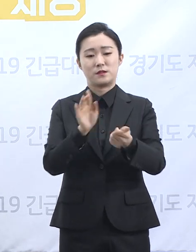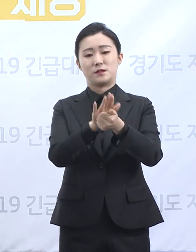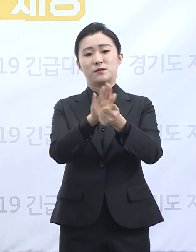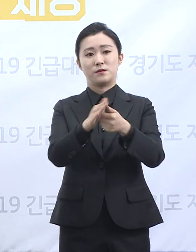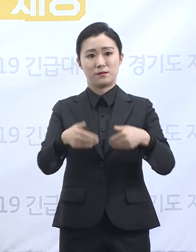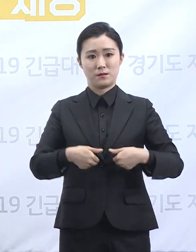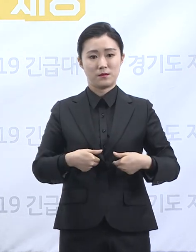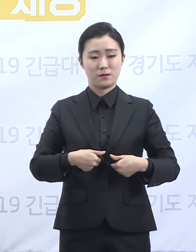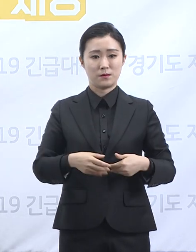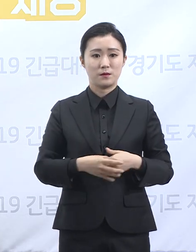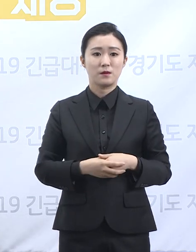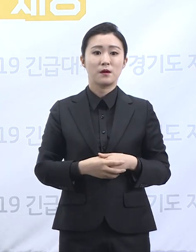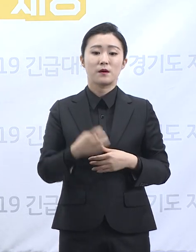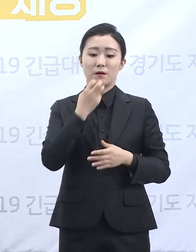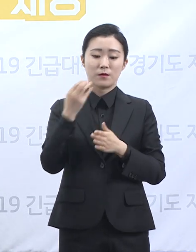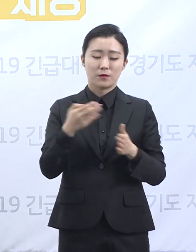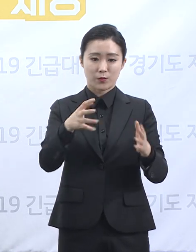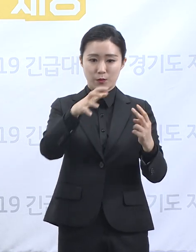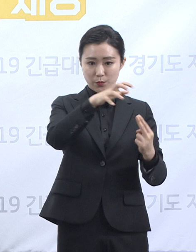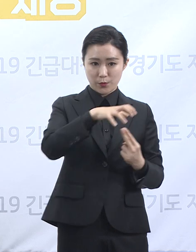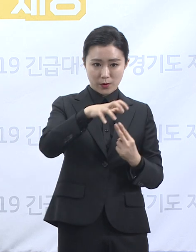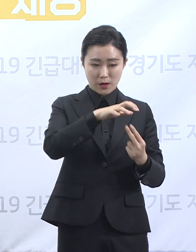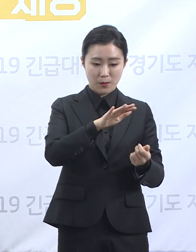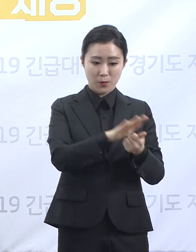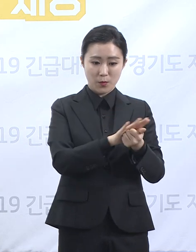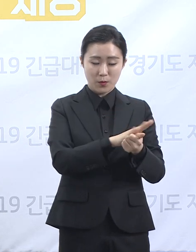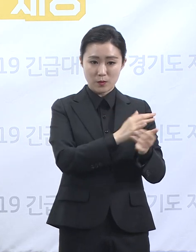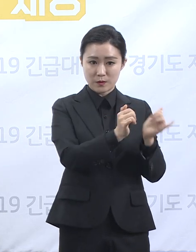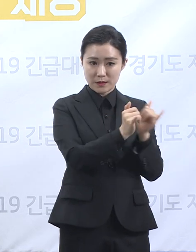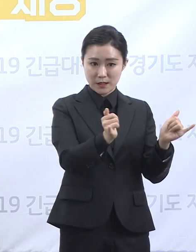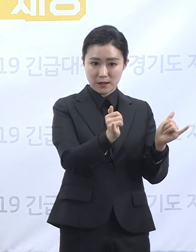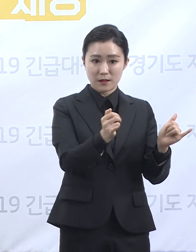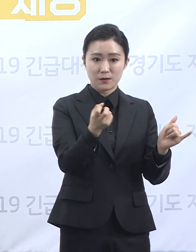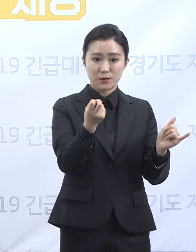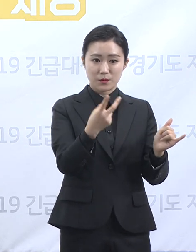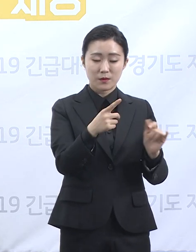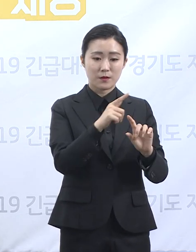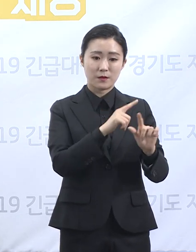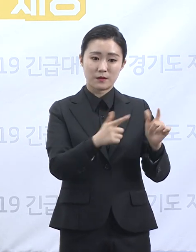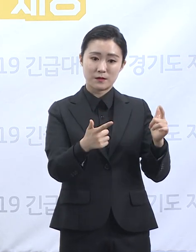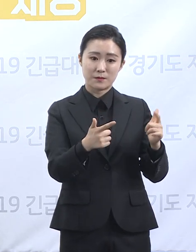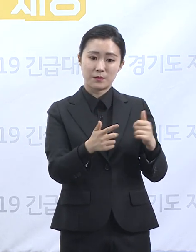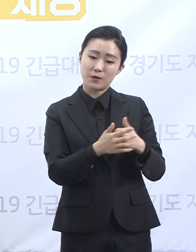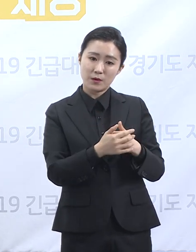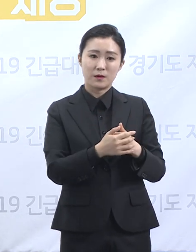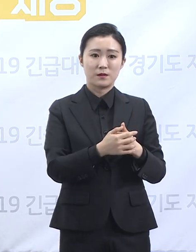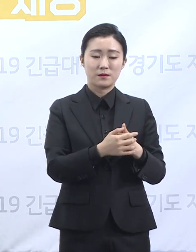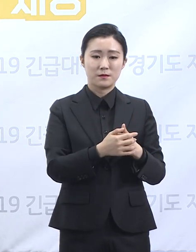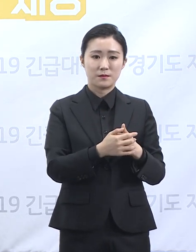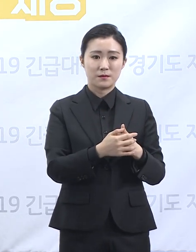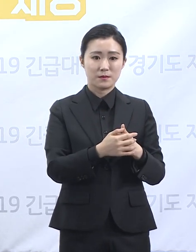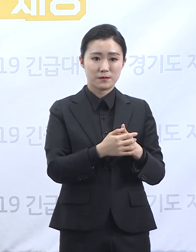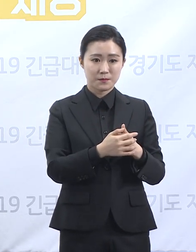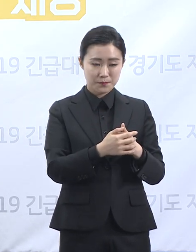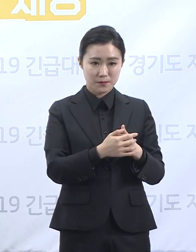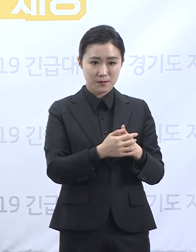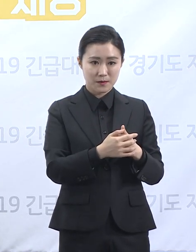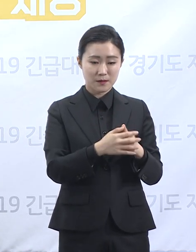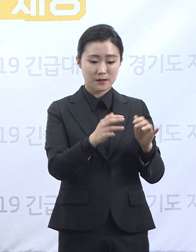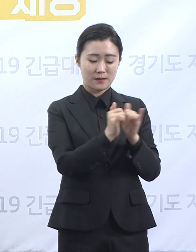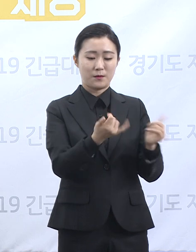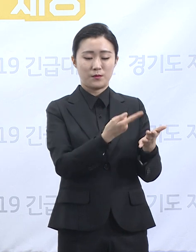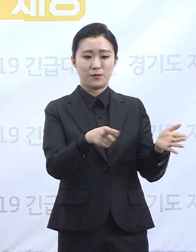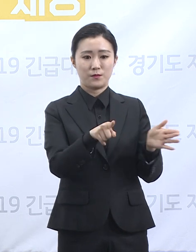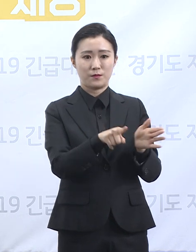경기도에서 요양보호사 등을 포함한 취약노동자들에게 병가소득 손실보전금 정책을 실행한 것 역시 그런